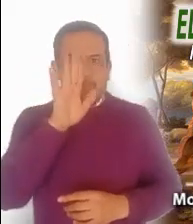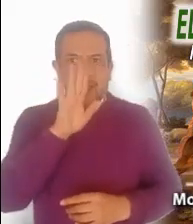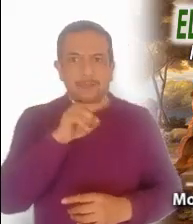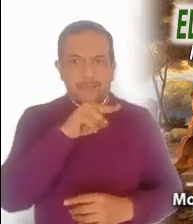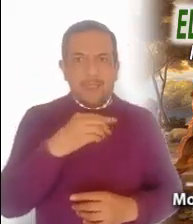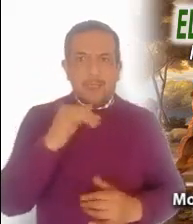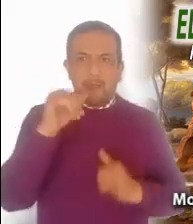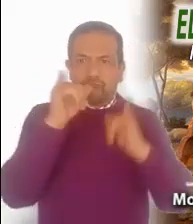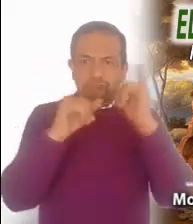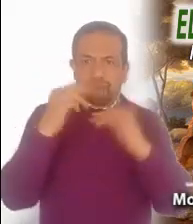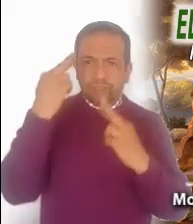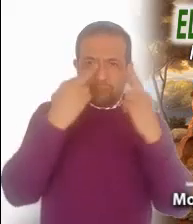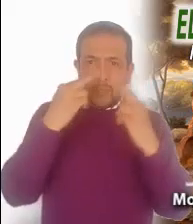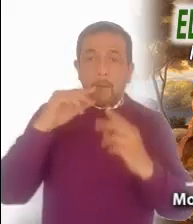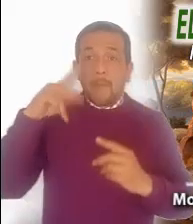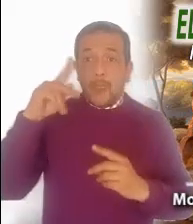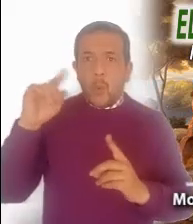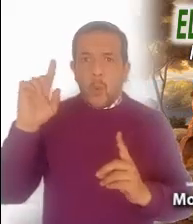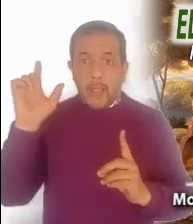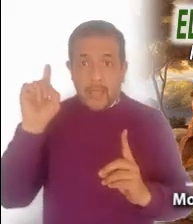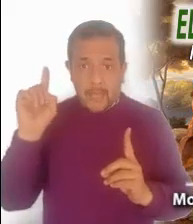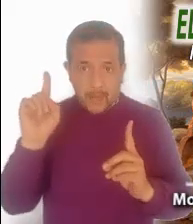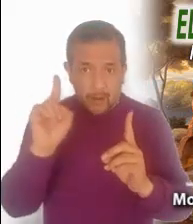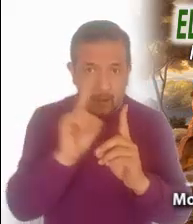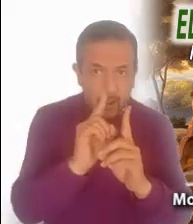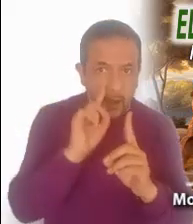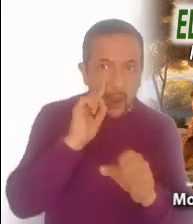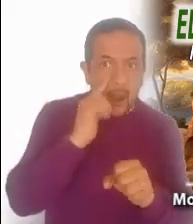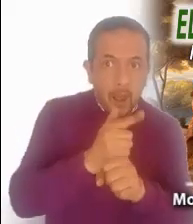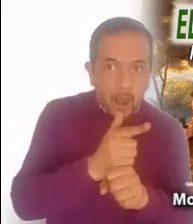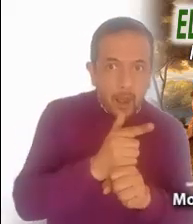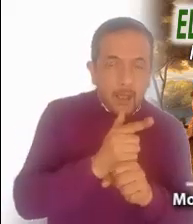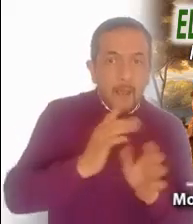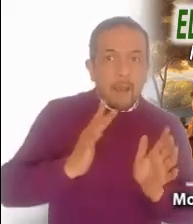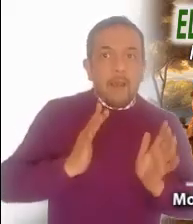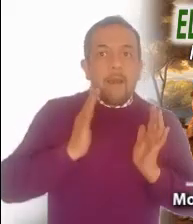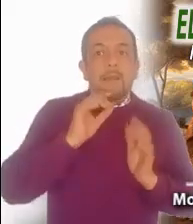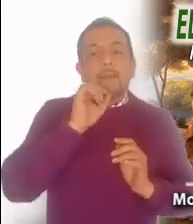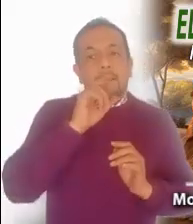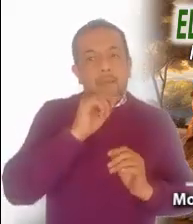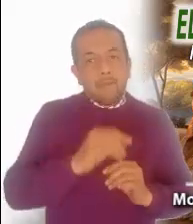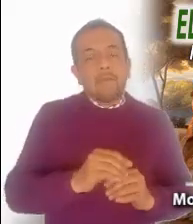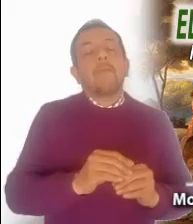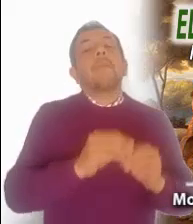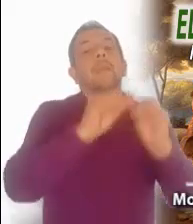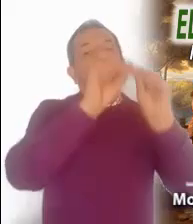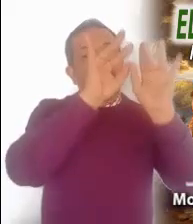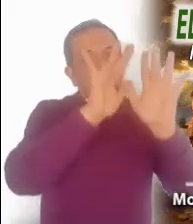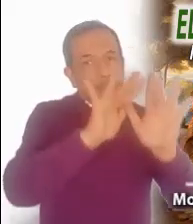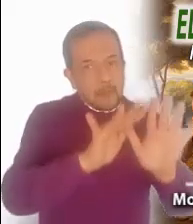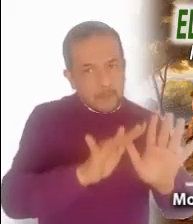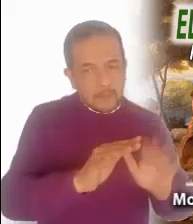reconoce el dolor y la plegaria de aquella mujer, le concede también una bendición. La